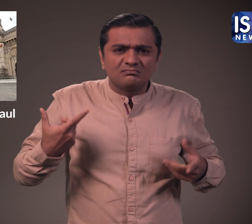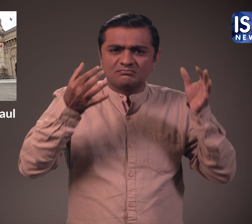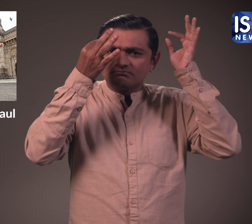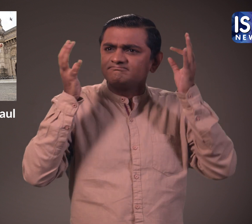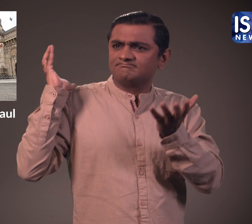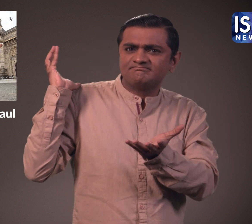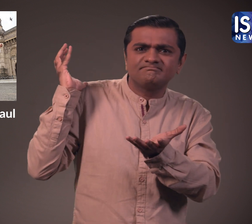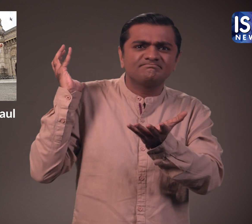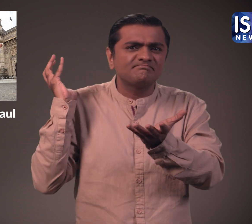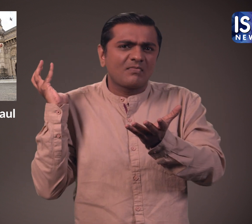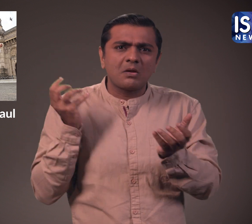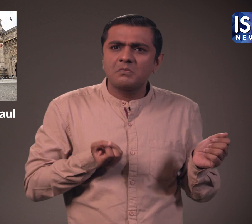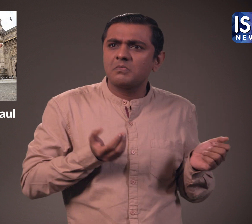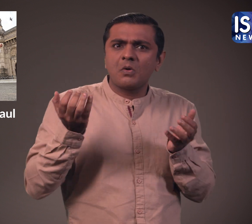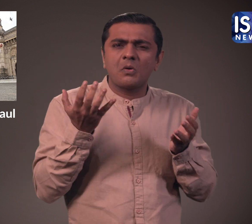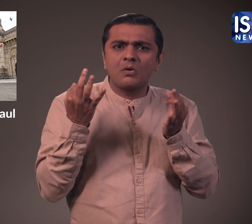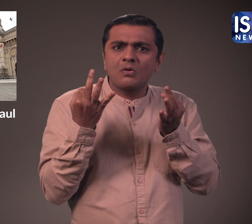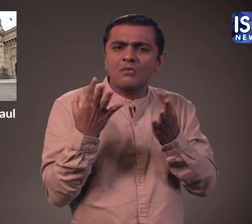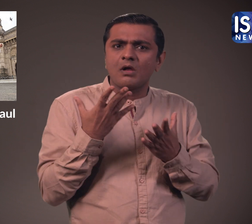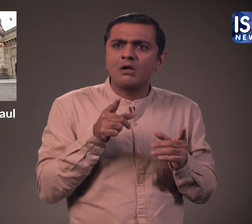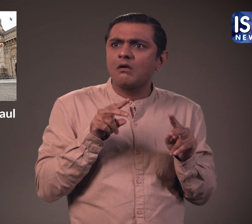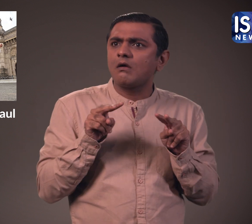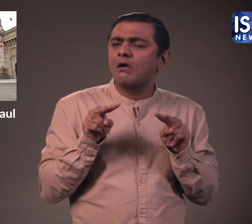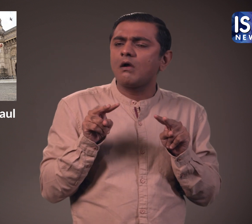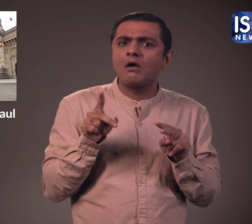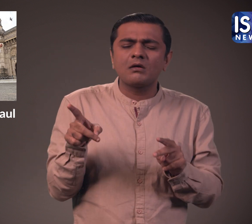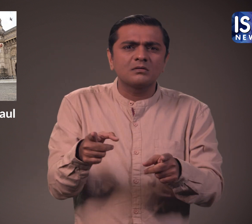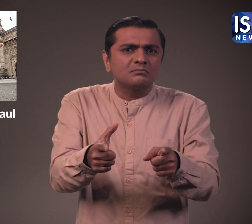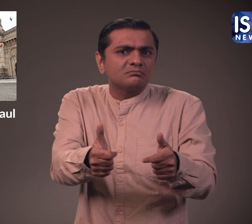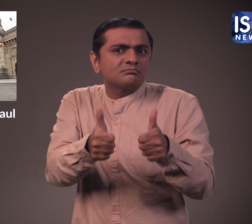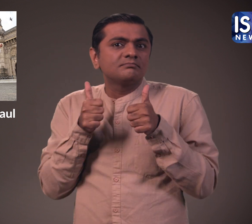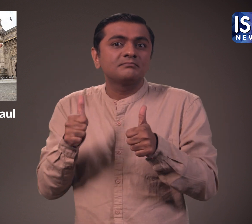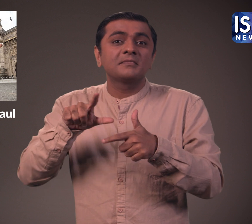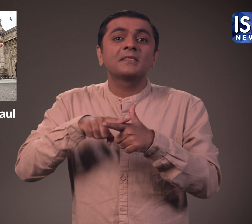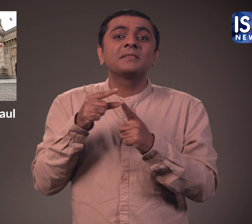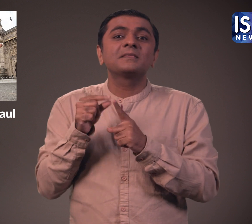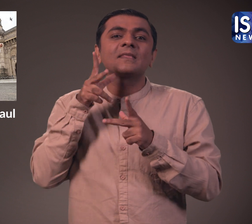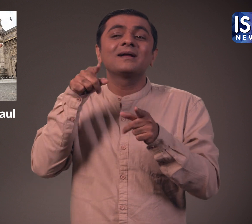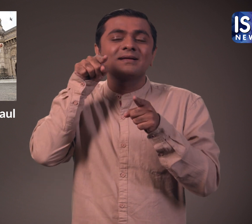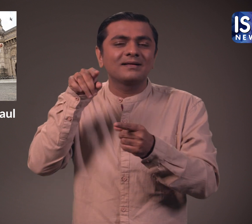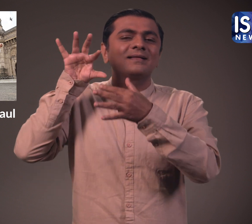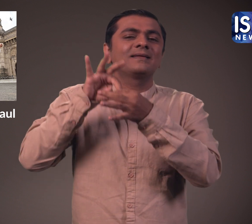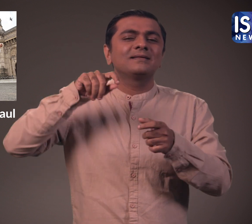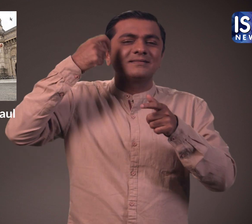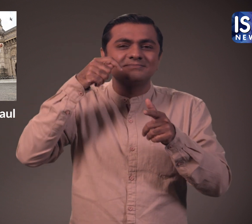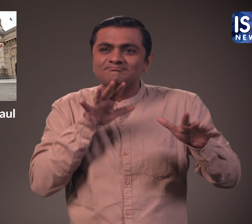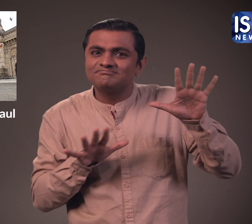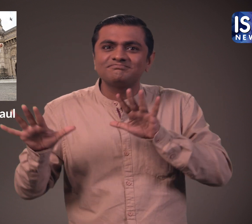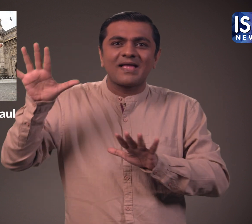पहुचाते हैं और लंच बॉक्स ले जाते हैं। इसलिए उन्होंने ये